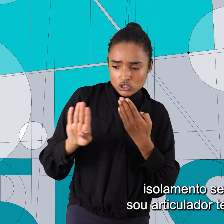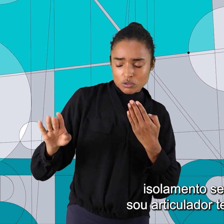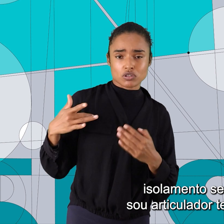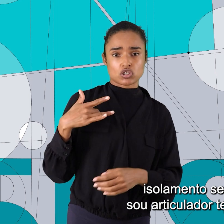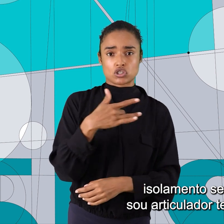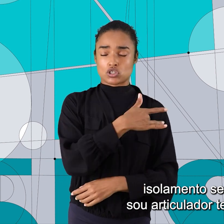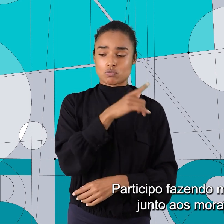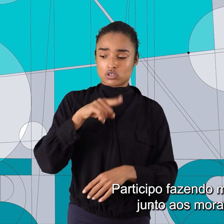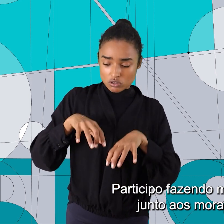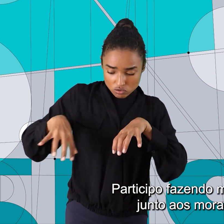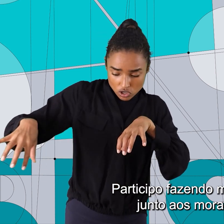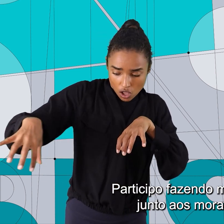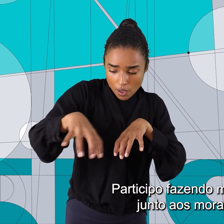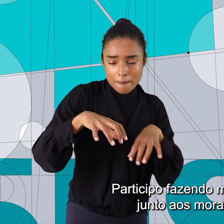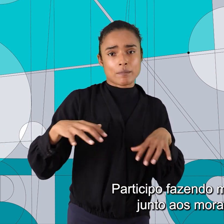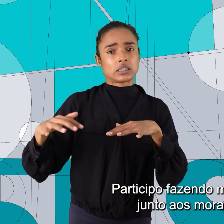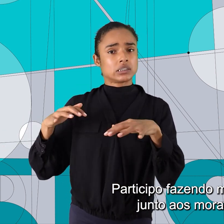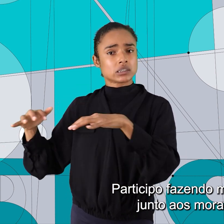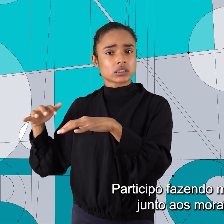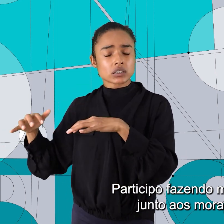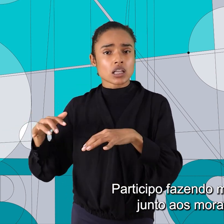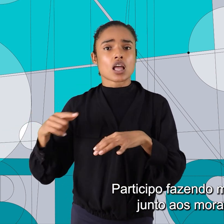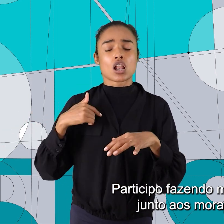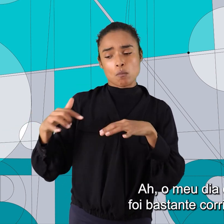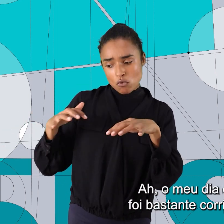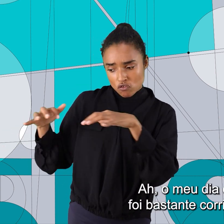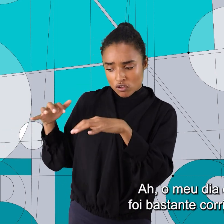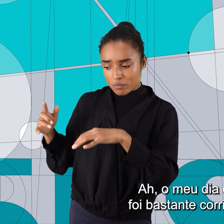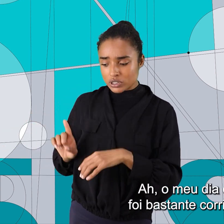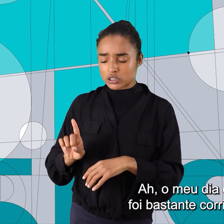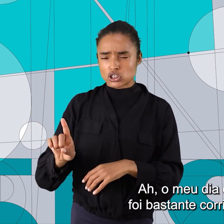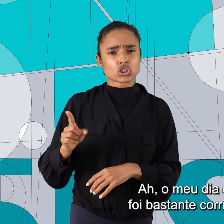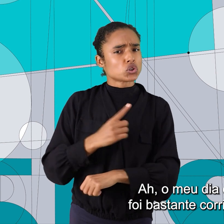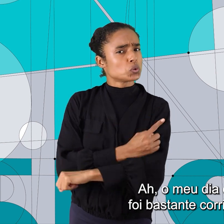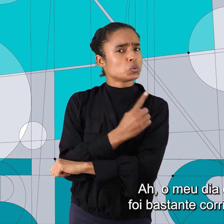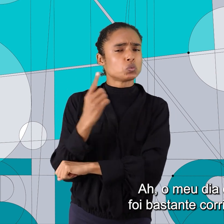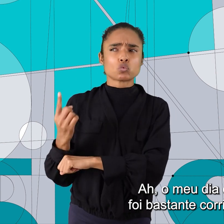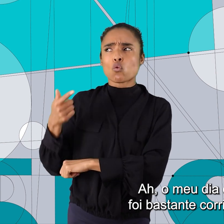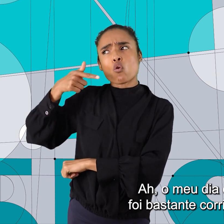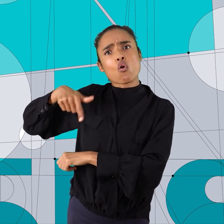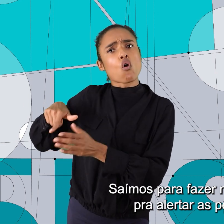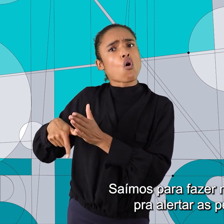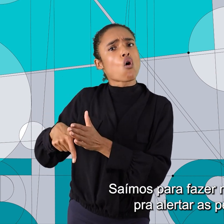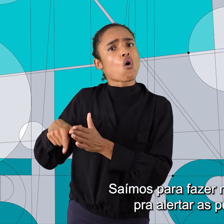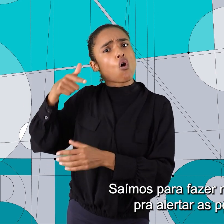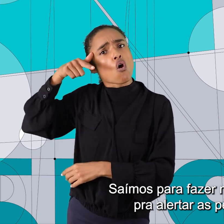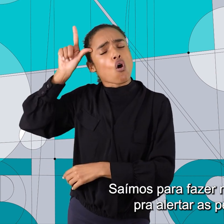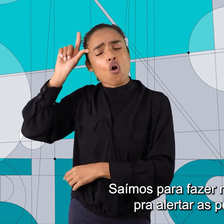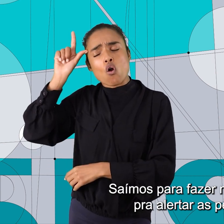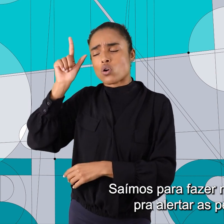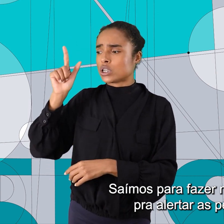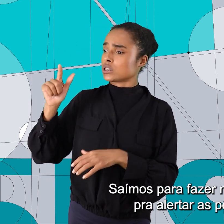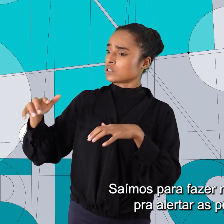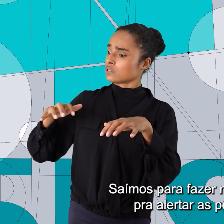sou articulador territorial, participo fazendo mobilização junto aos moradores. O meu dia ontem foi bastante corrido, saímos para fazer